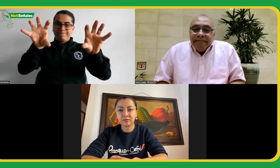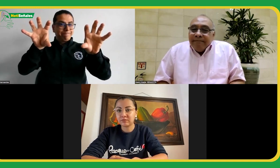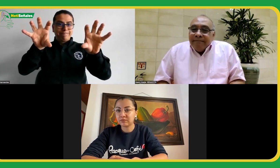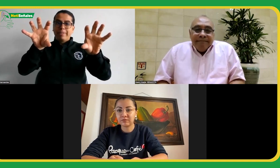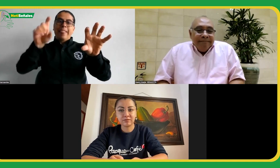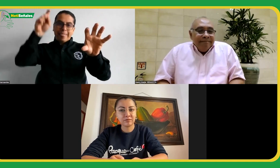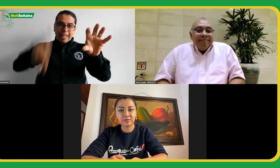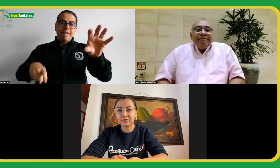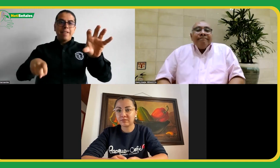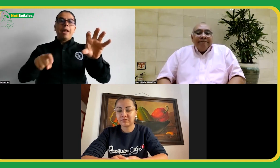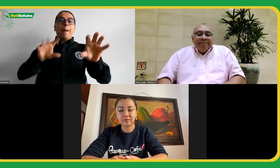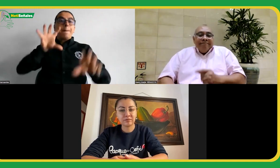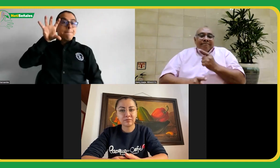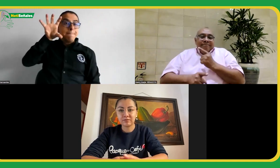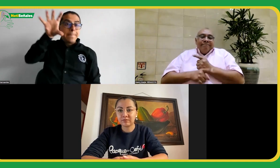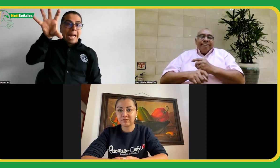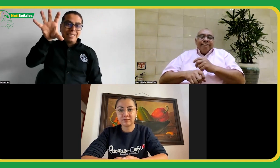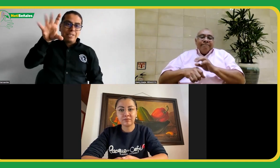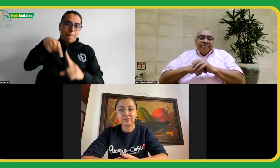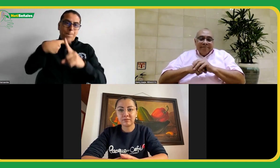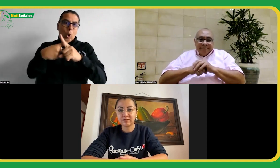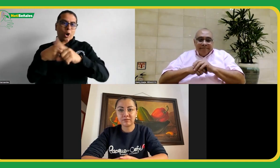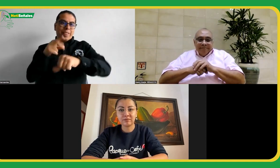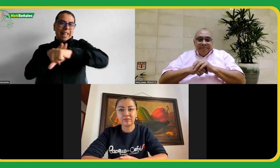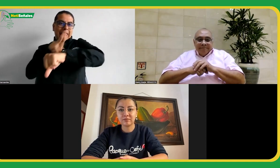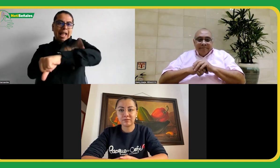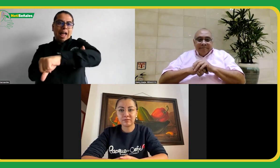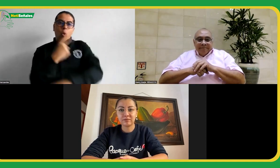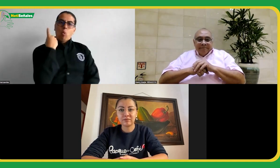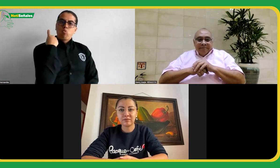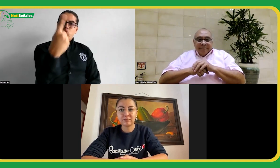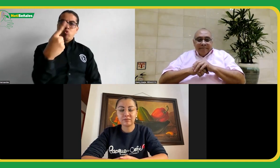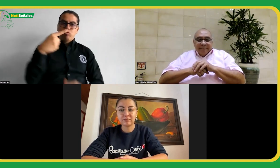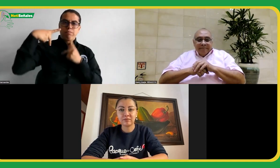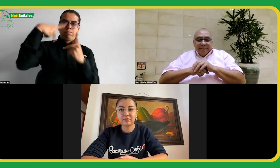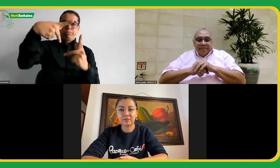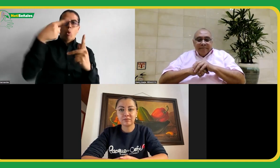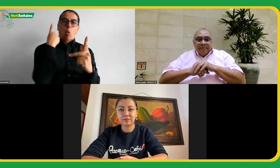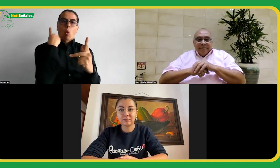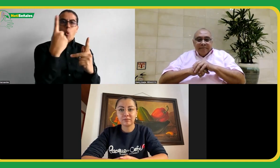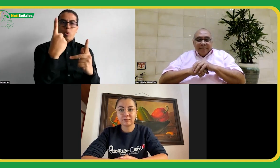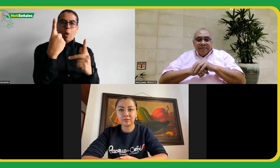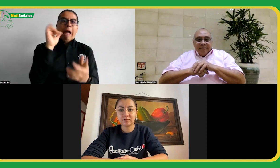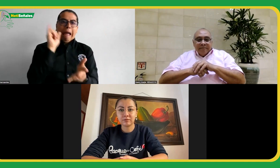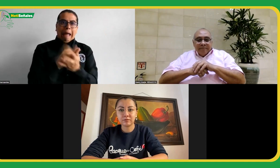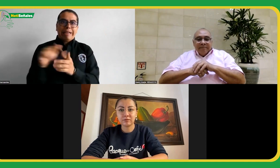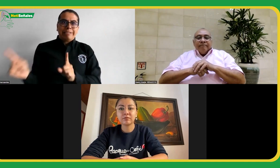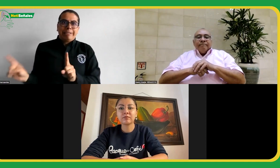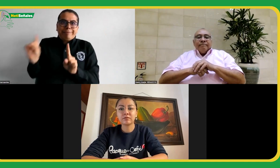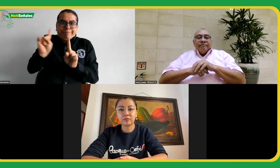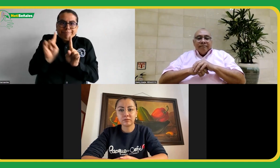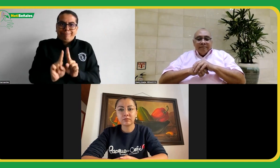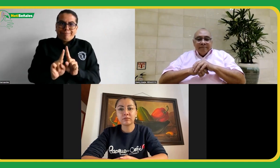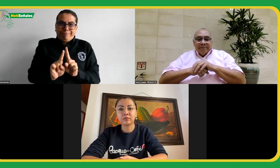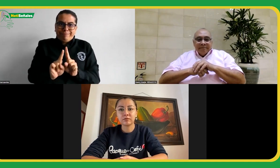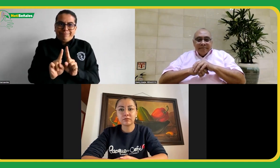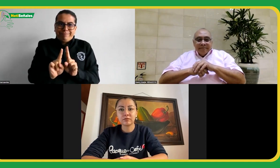tener dos usuarios dentro de la plataforma. El acuerdo era que por país los